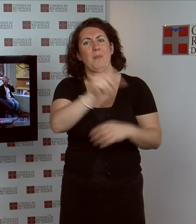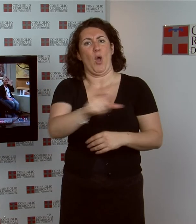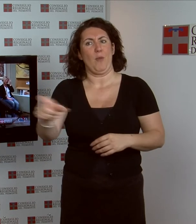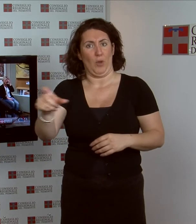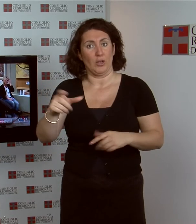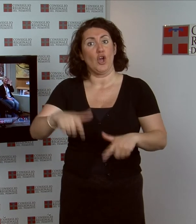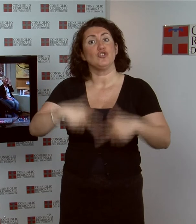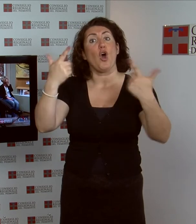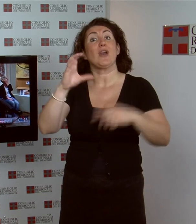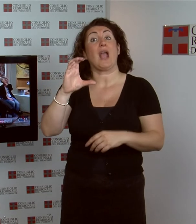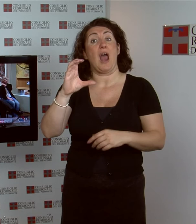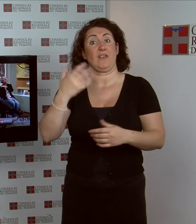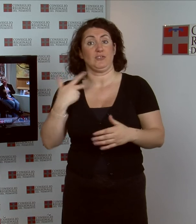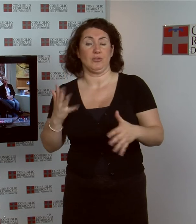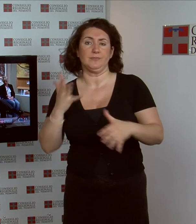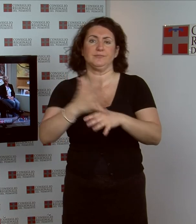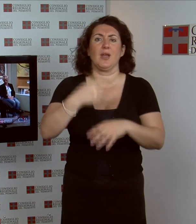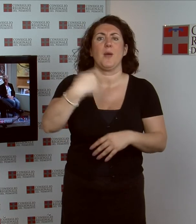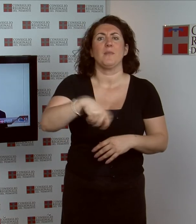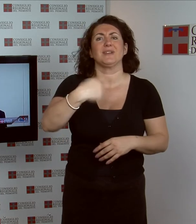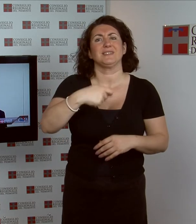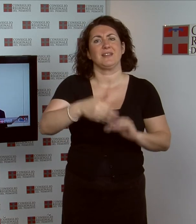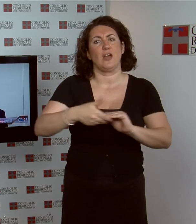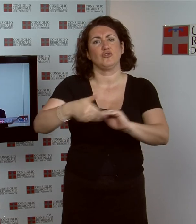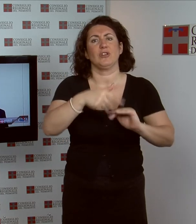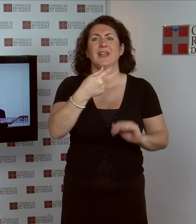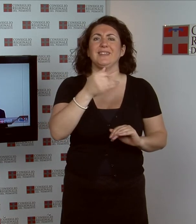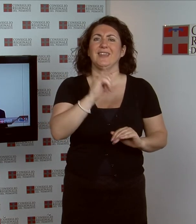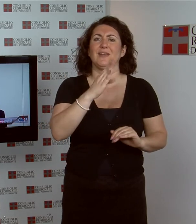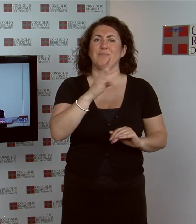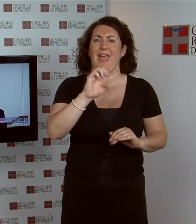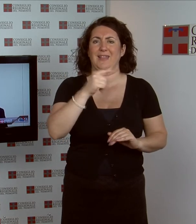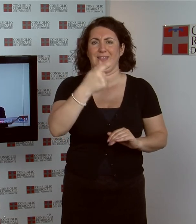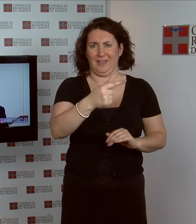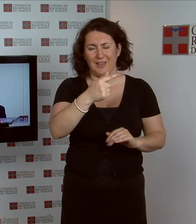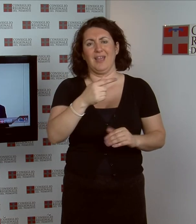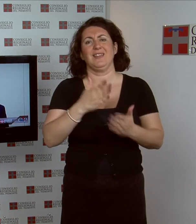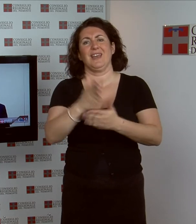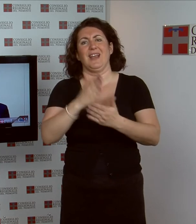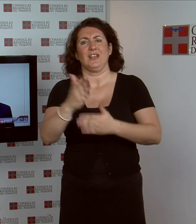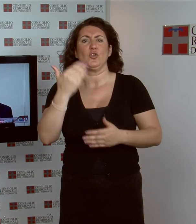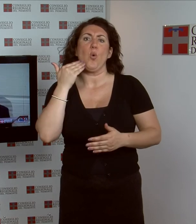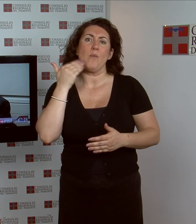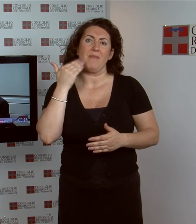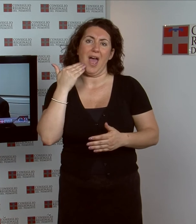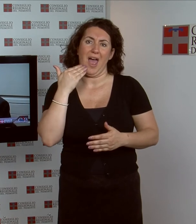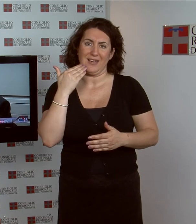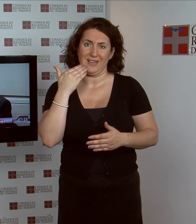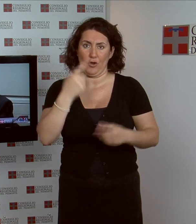intervenuti il presidente dell'Associazione per il Tibet e i diritti umani del Consiglio regionale del Piemonte, Gian Piero Leo, il sindaco di